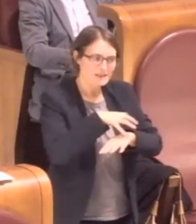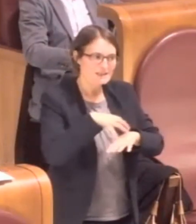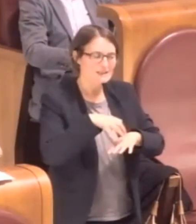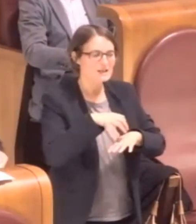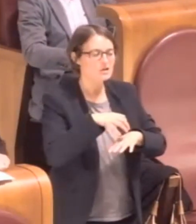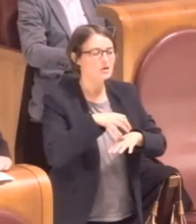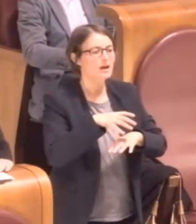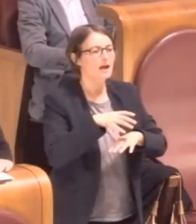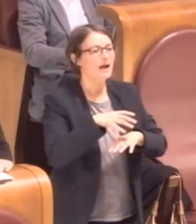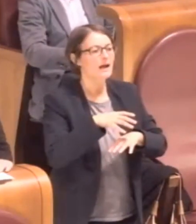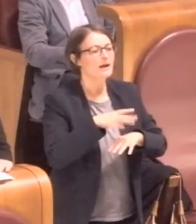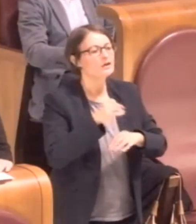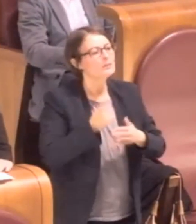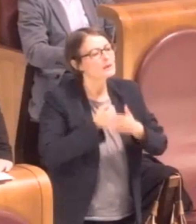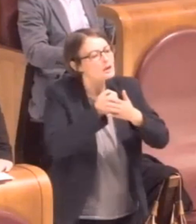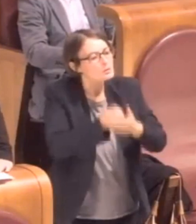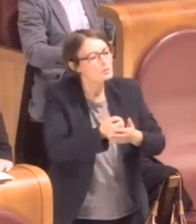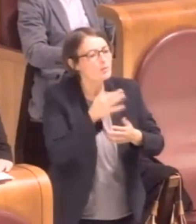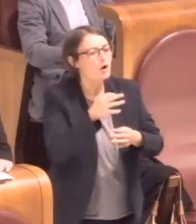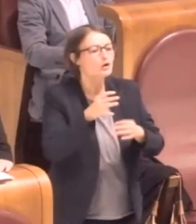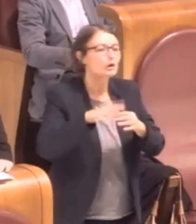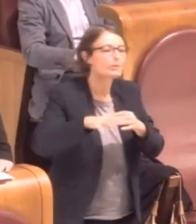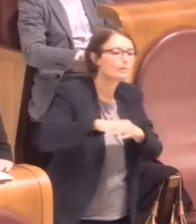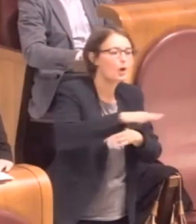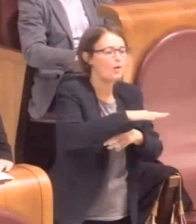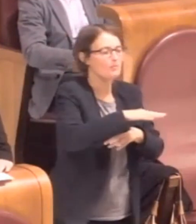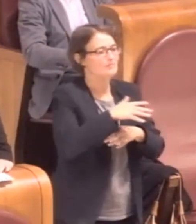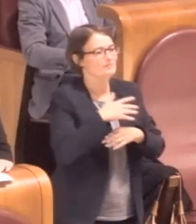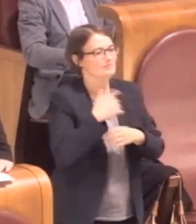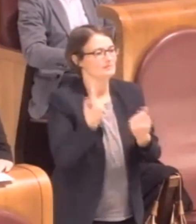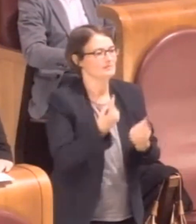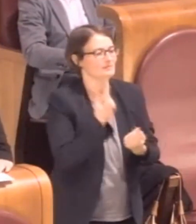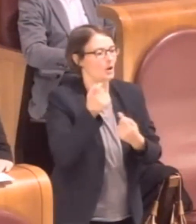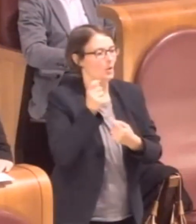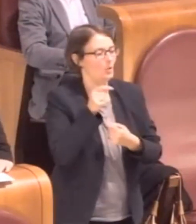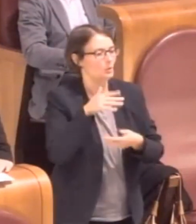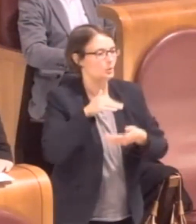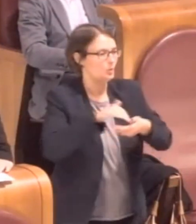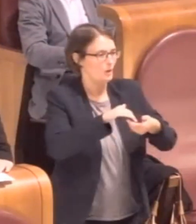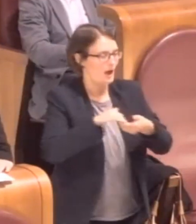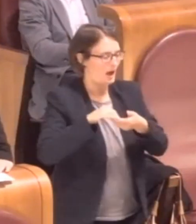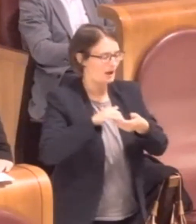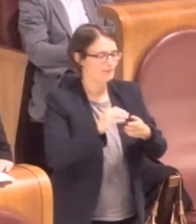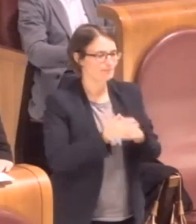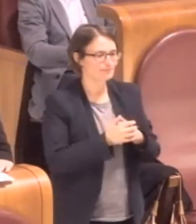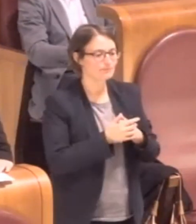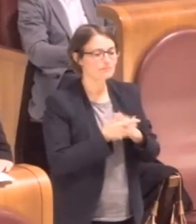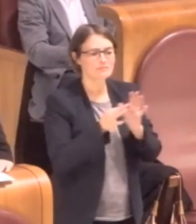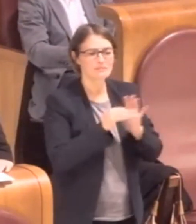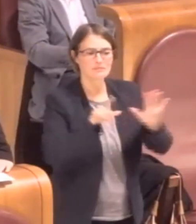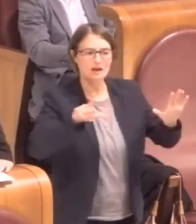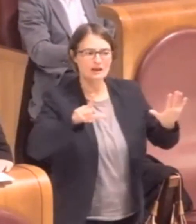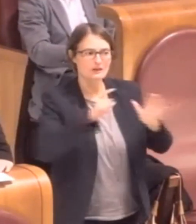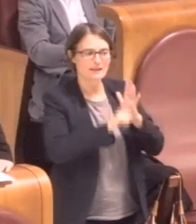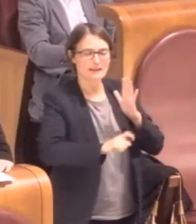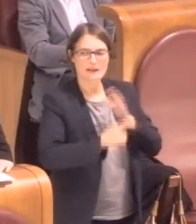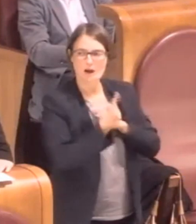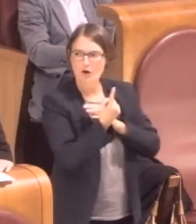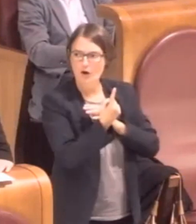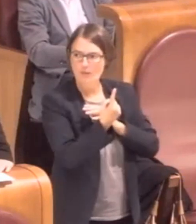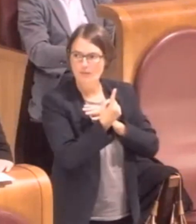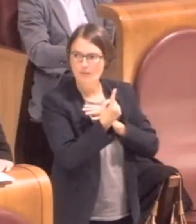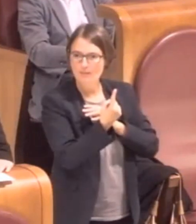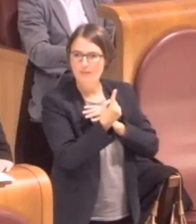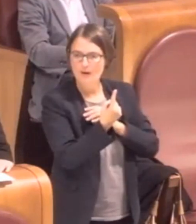realtà culturali. Nell'articolo 7,1 si rende